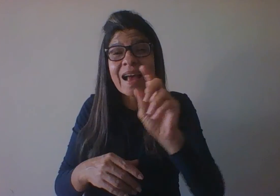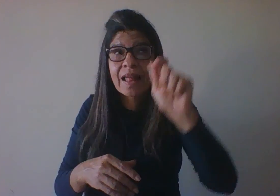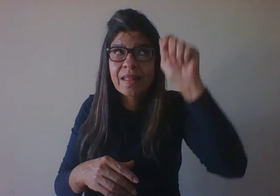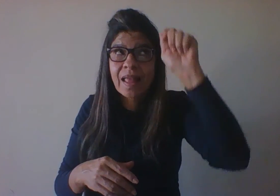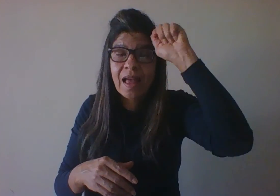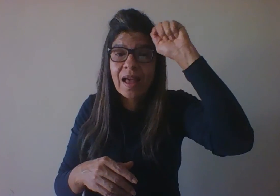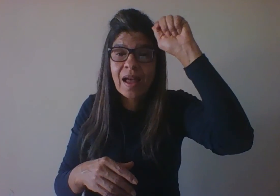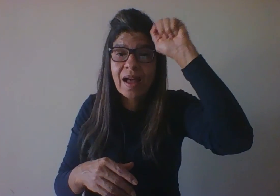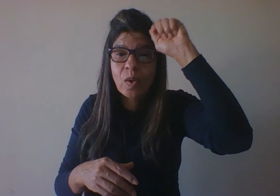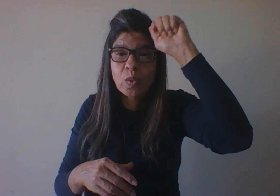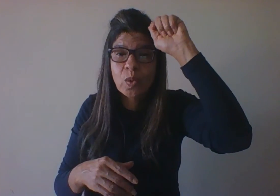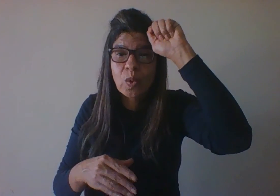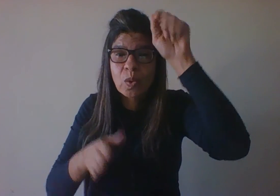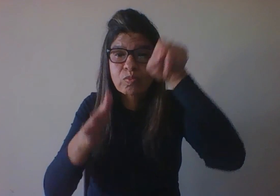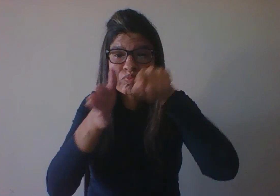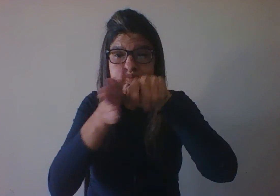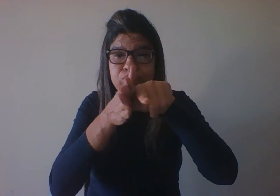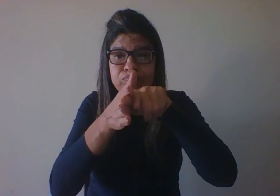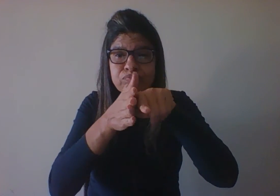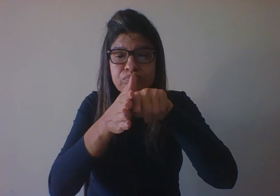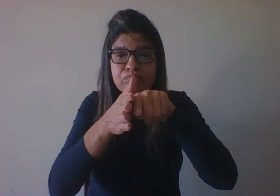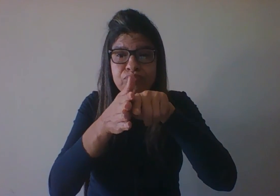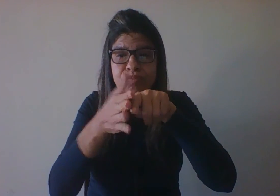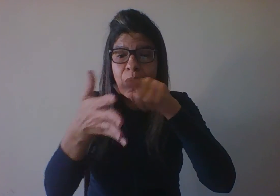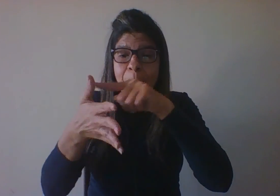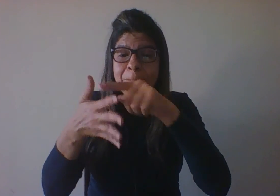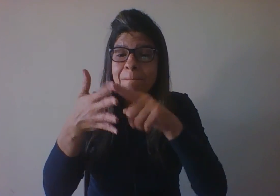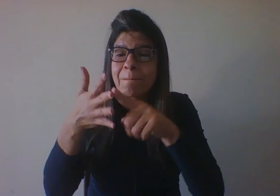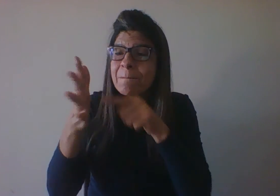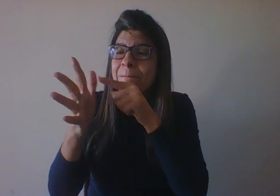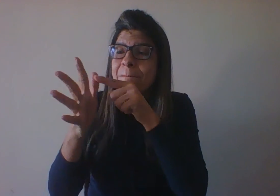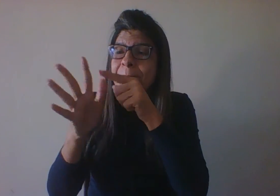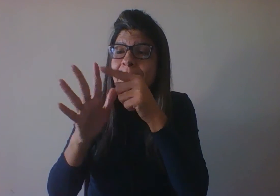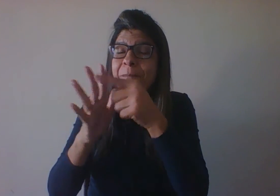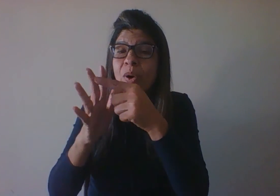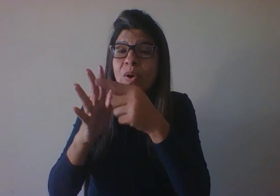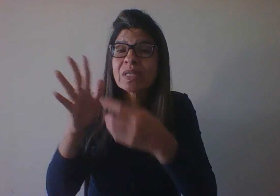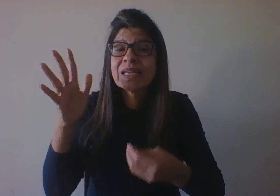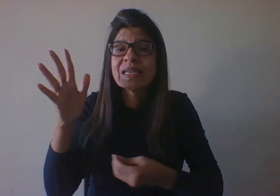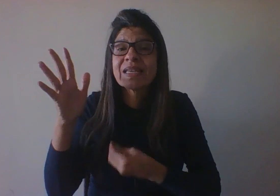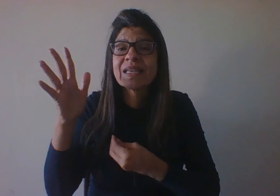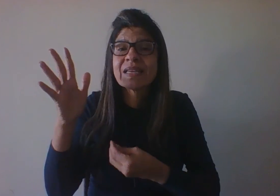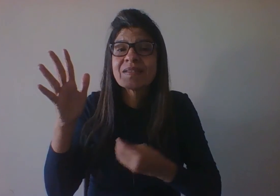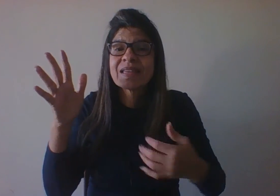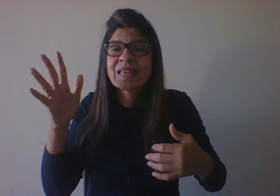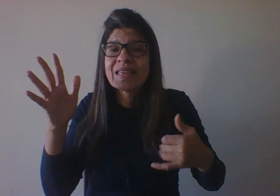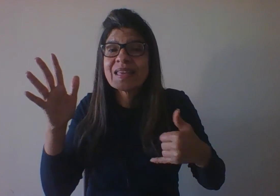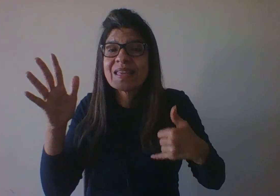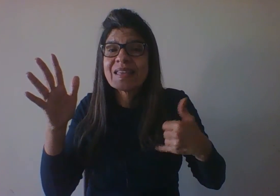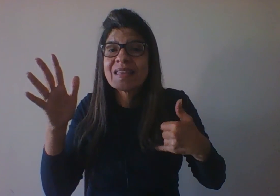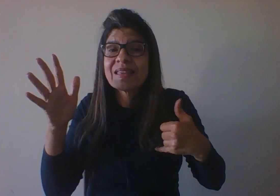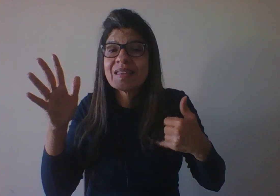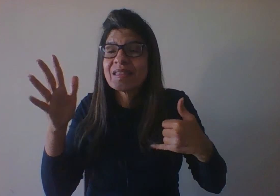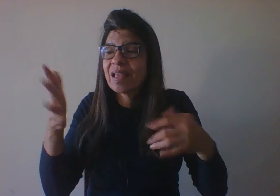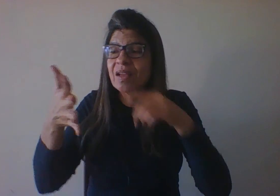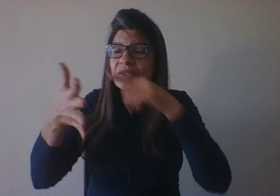estabeleceu em função das idades e que foi nomeado por um conjunto de autores e que é